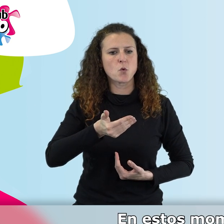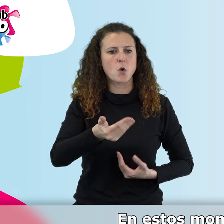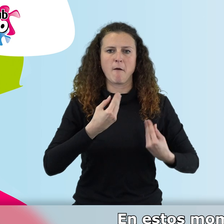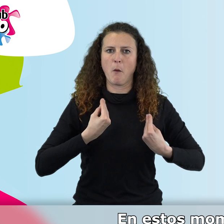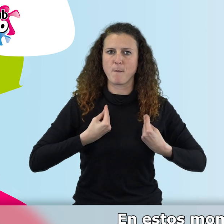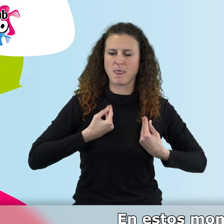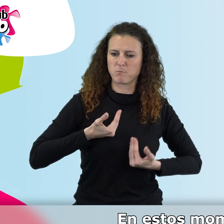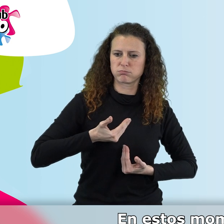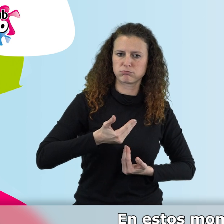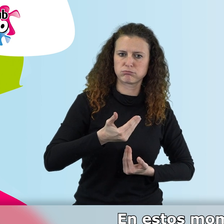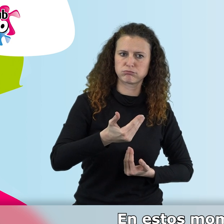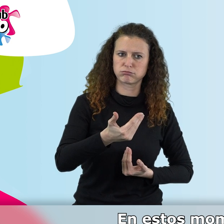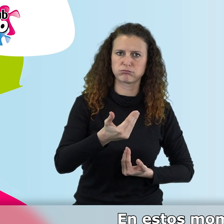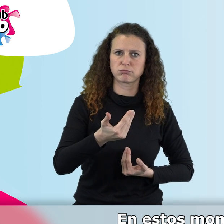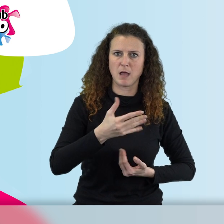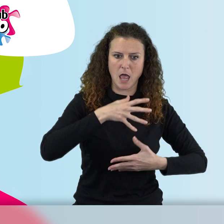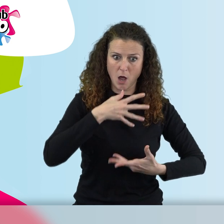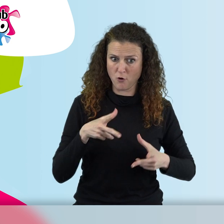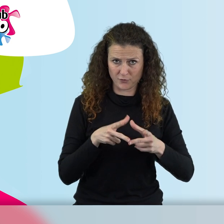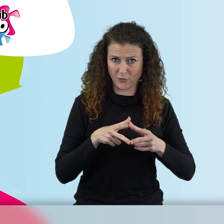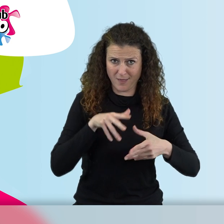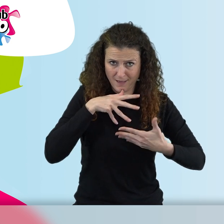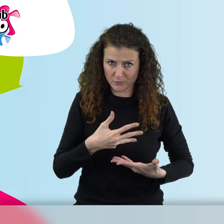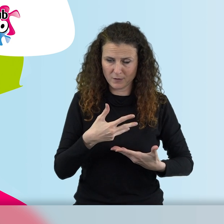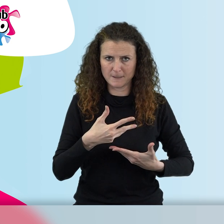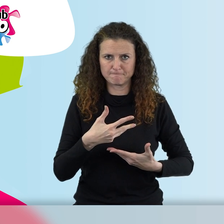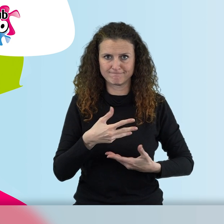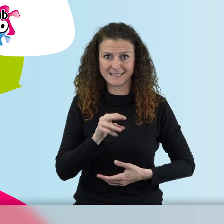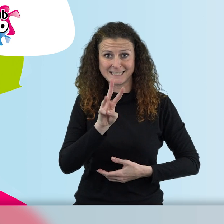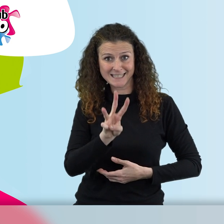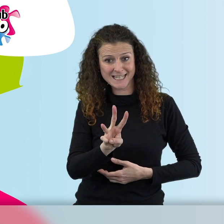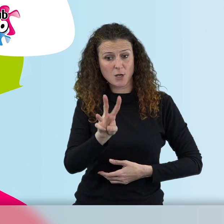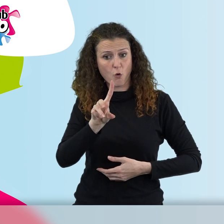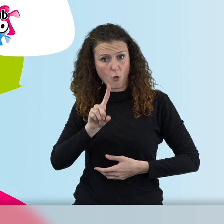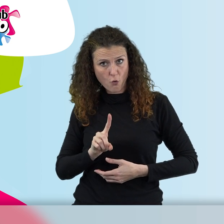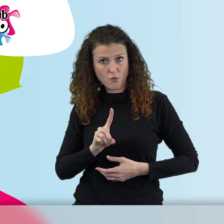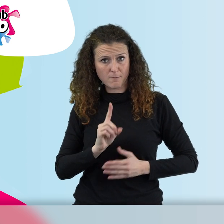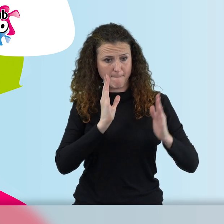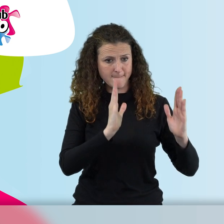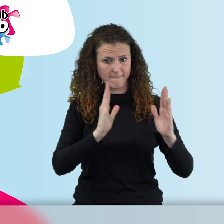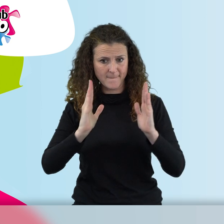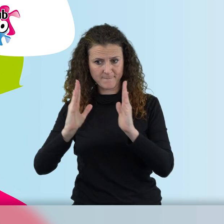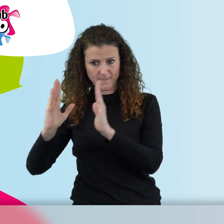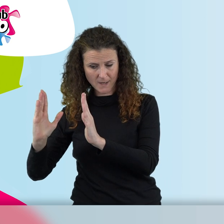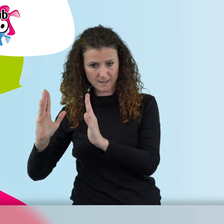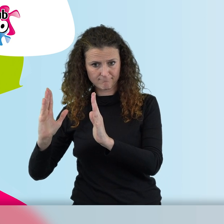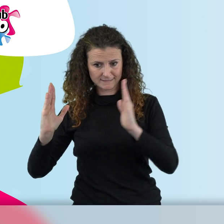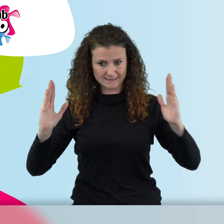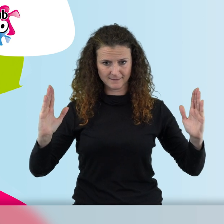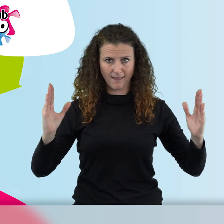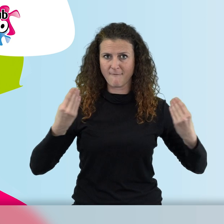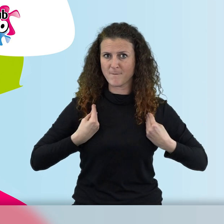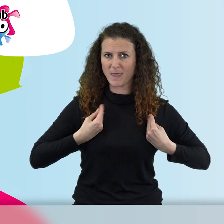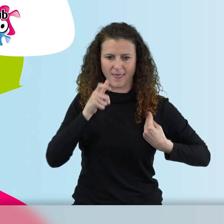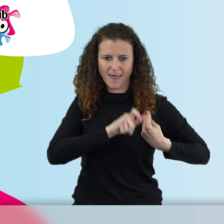en estos momentos en nuestra sociedad, un tercio de vida de la mayoría de la personas